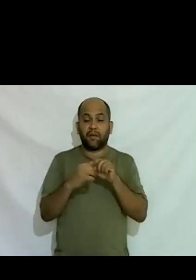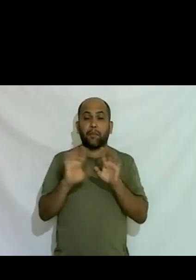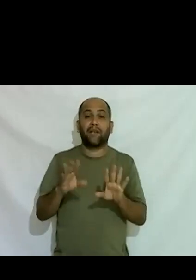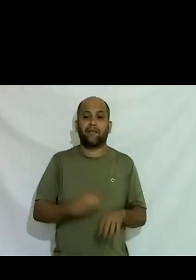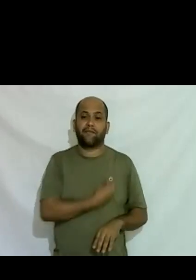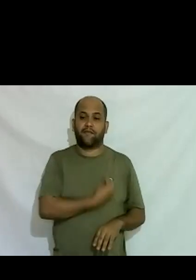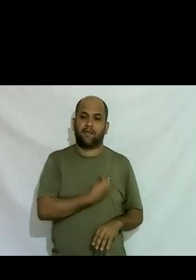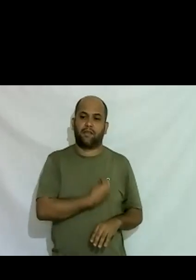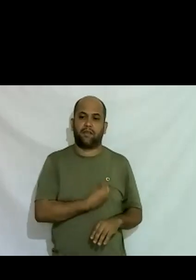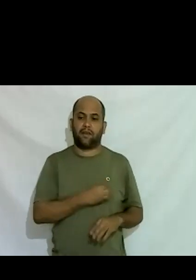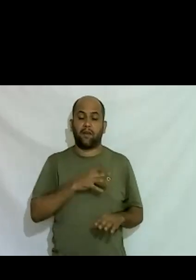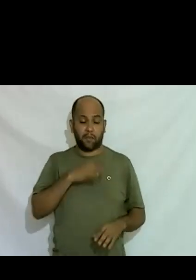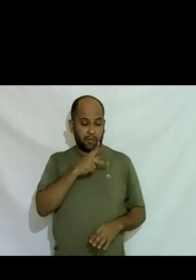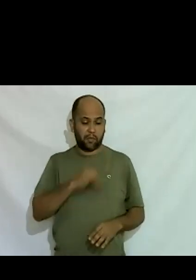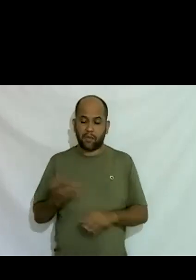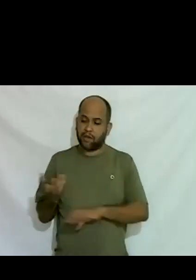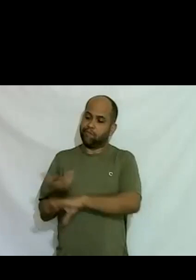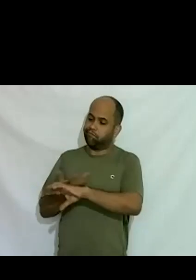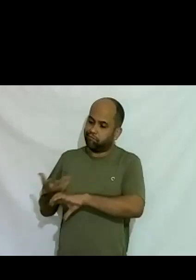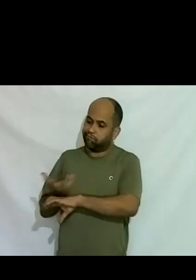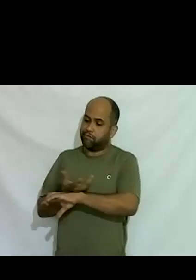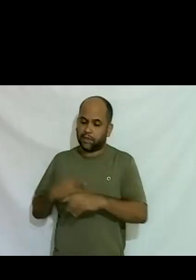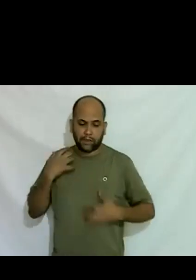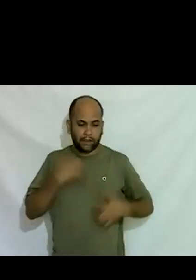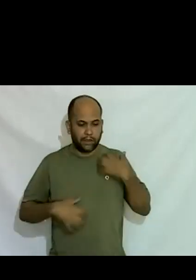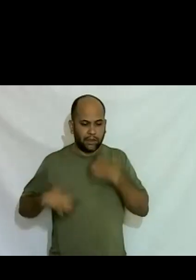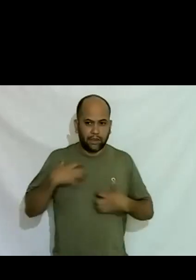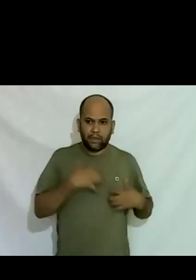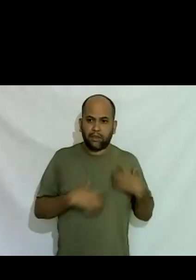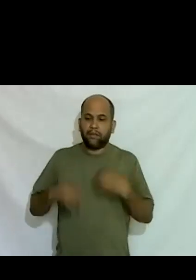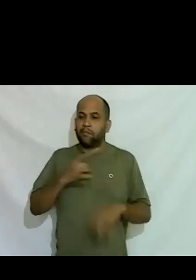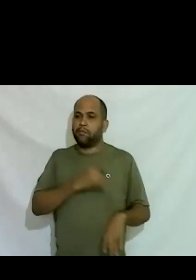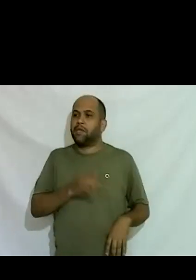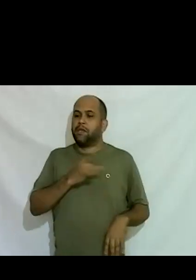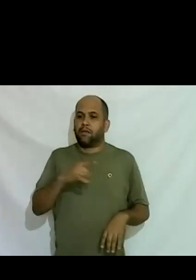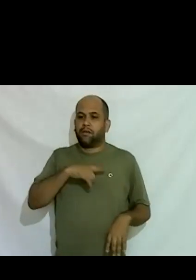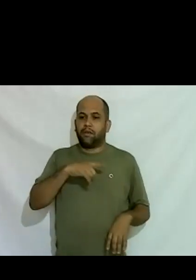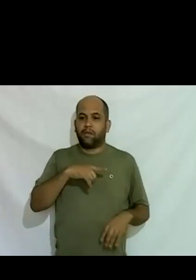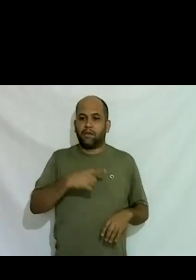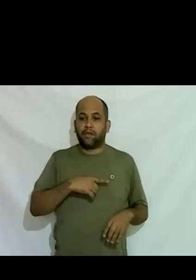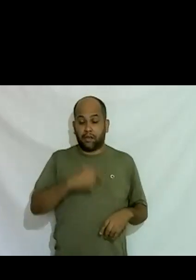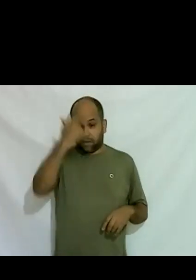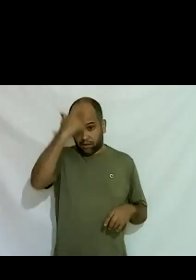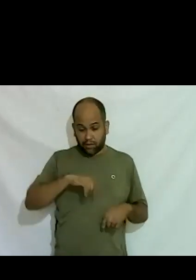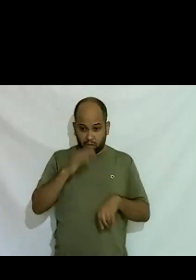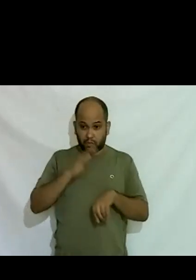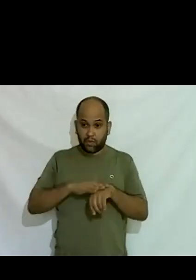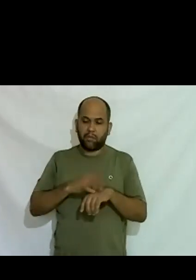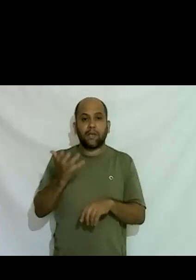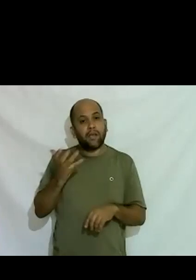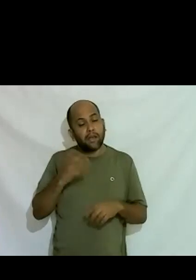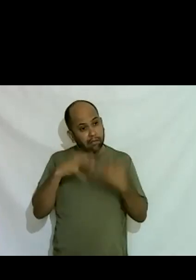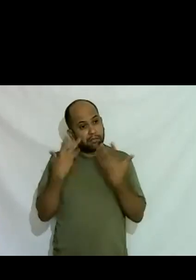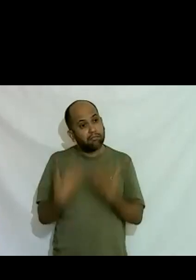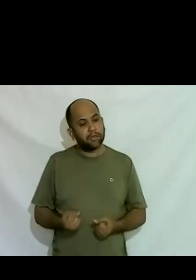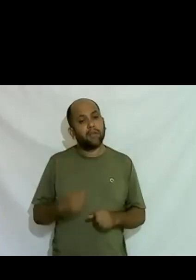mas meu pai me convencendo é apavorado morrendo de medo né deu eu estava querendo me assumir